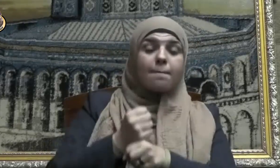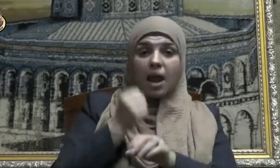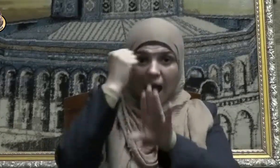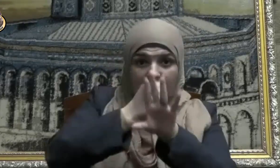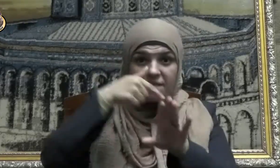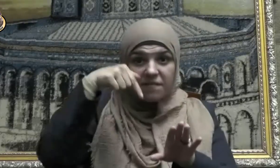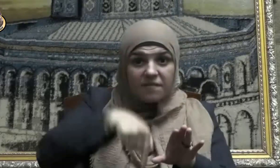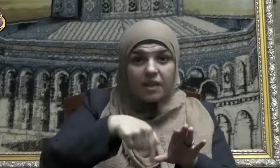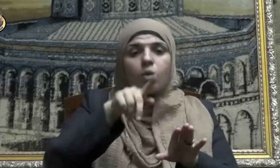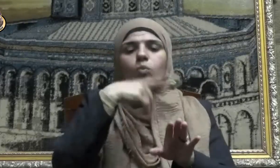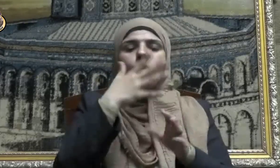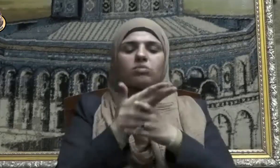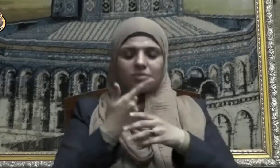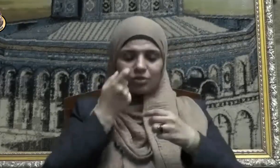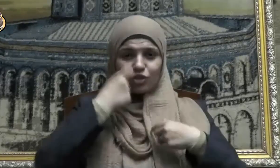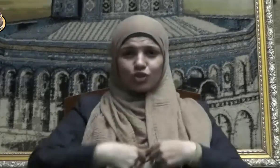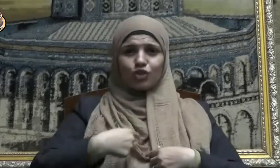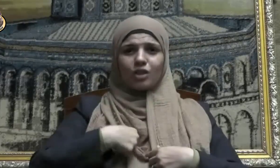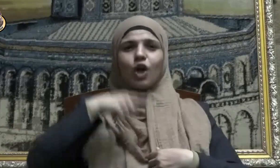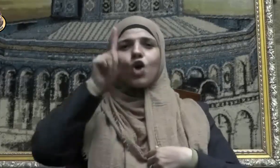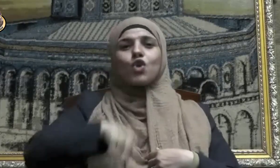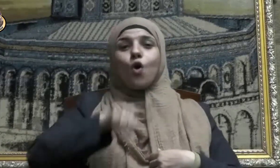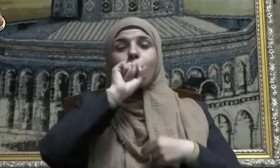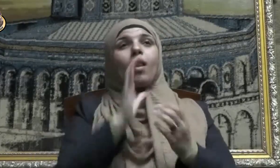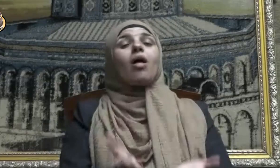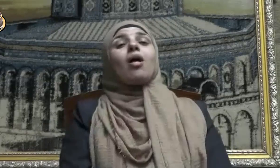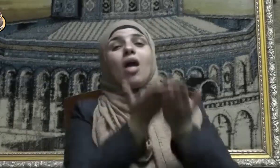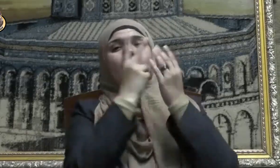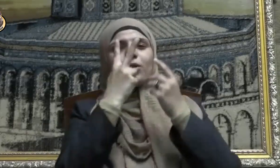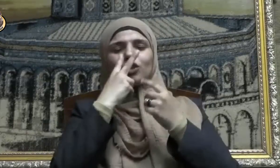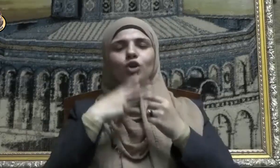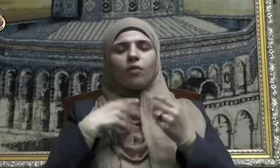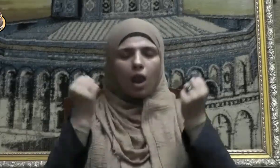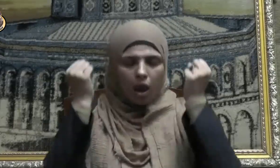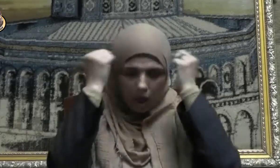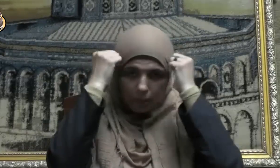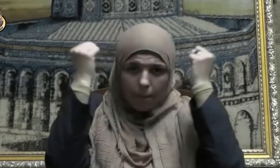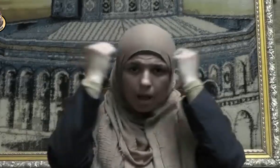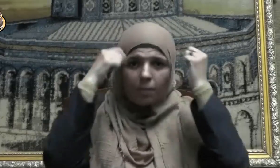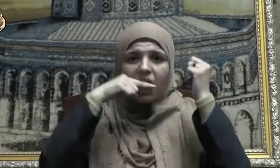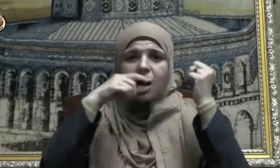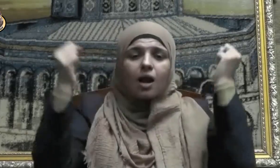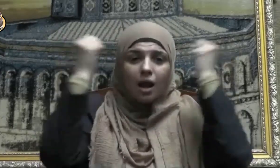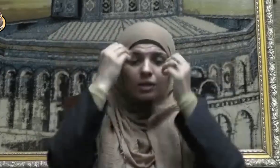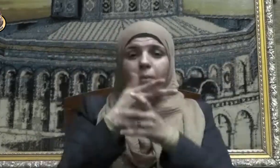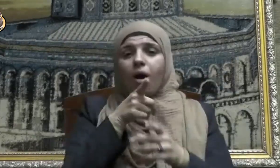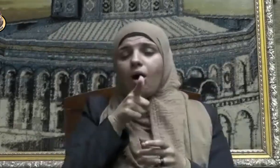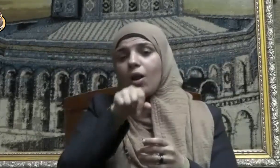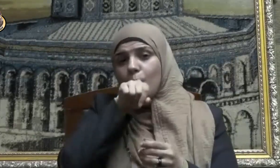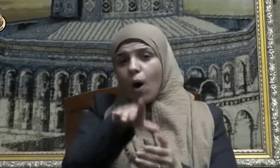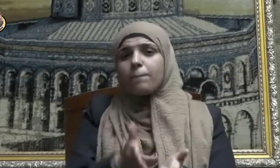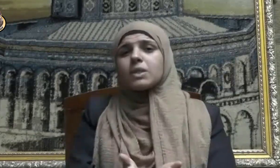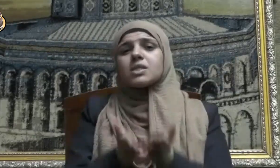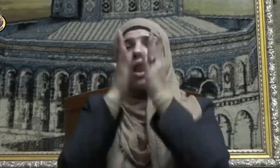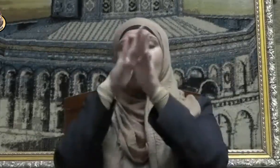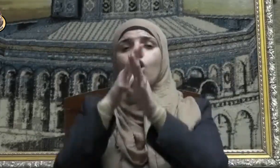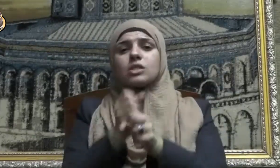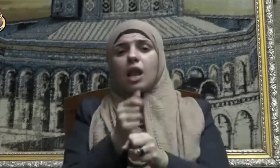على صاحبها يوم القيامة خزيا وندامة فقال صلى الله عليه وسلم إذا